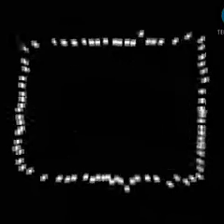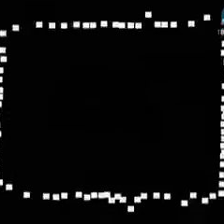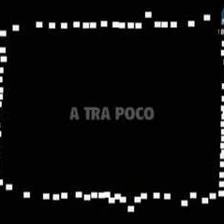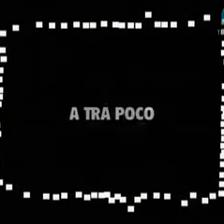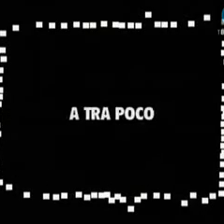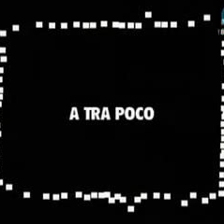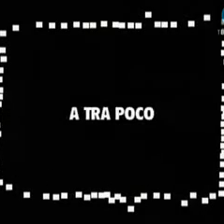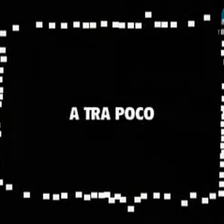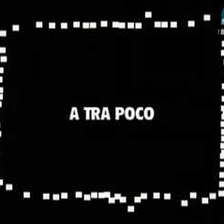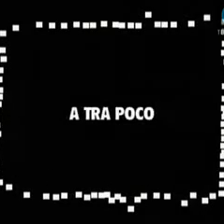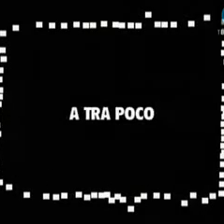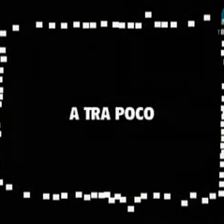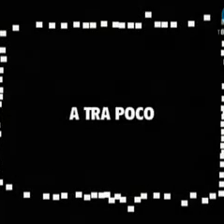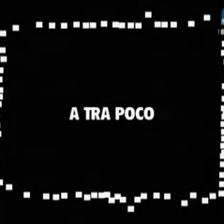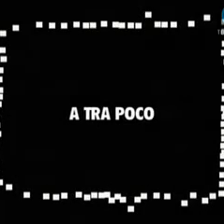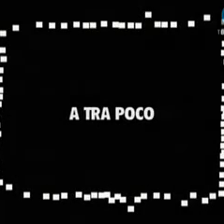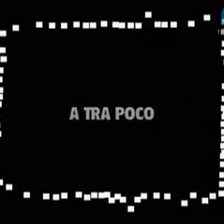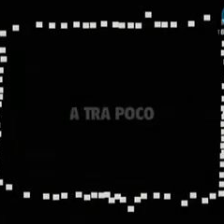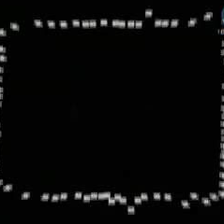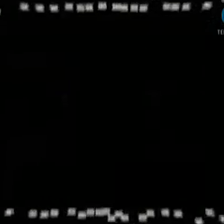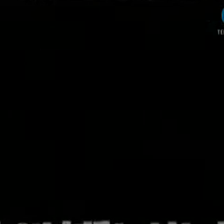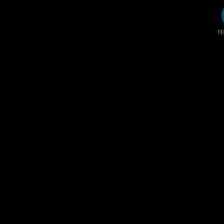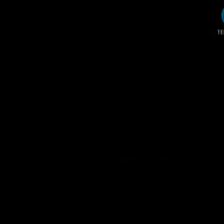Grazie a tutti.